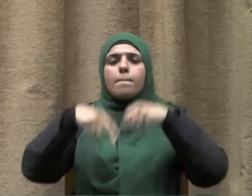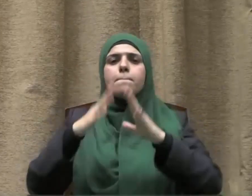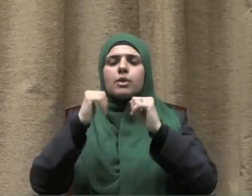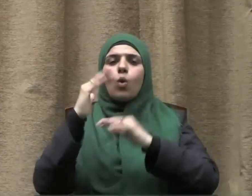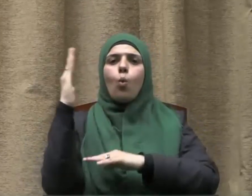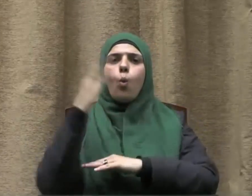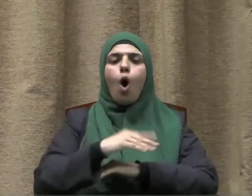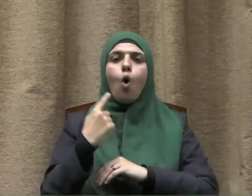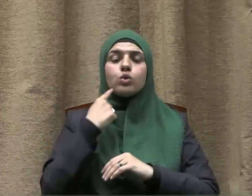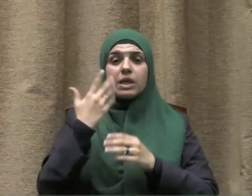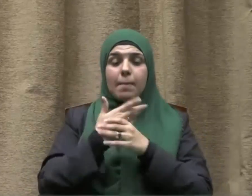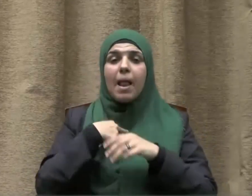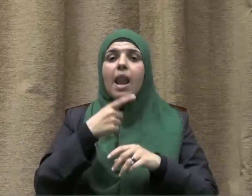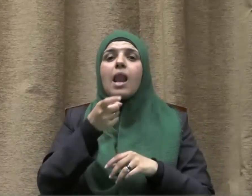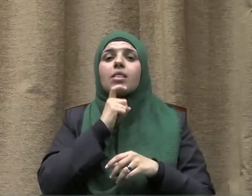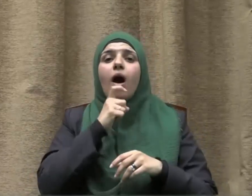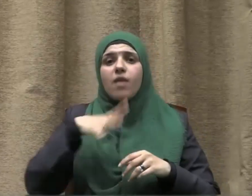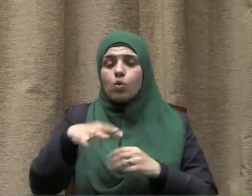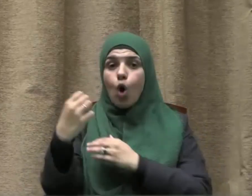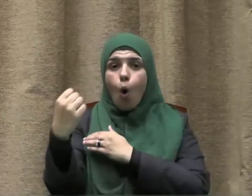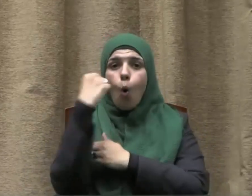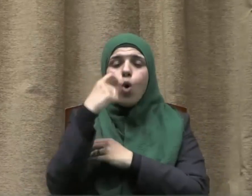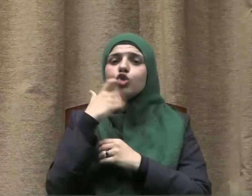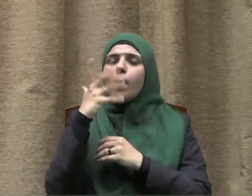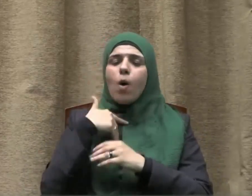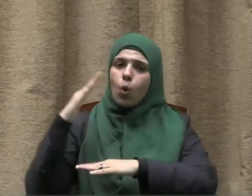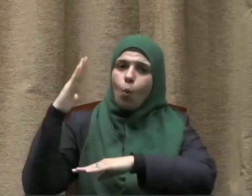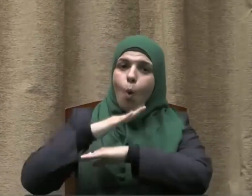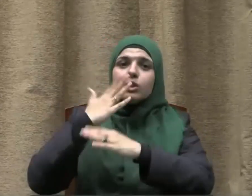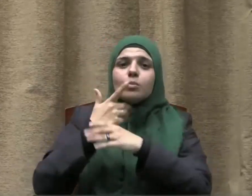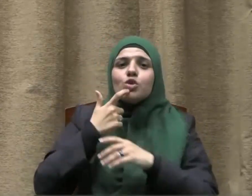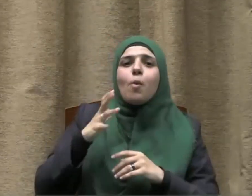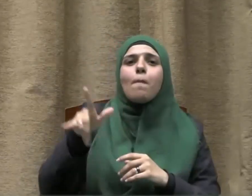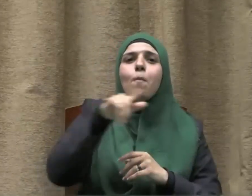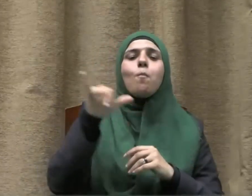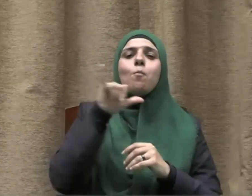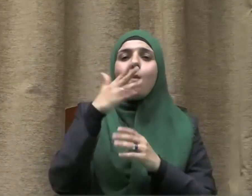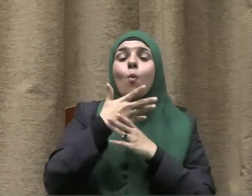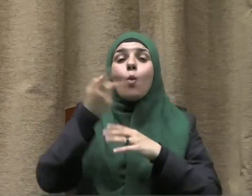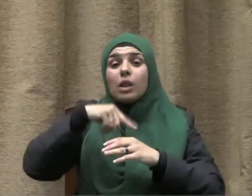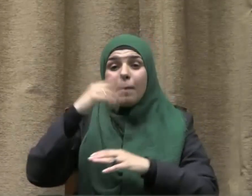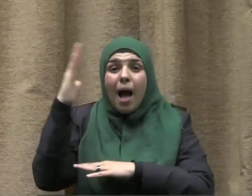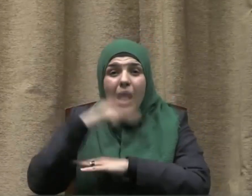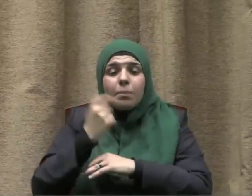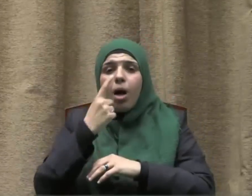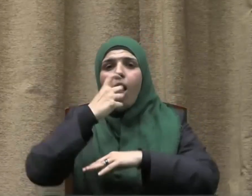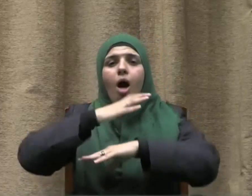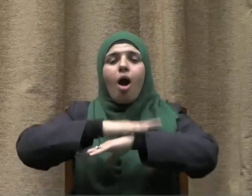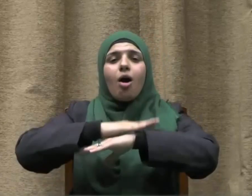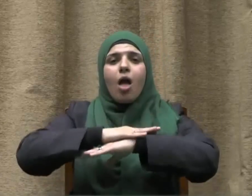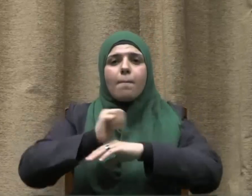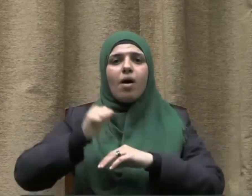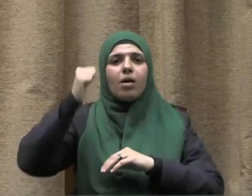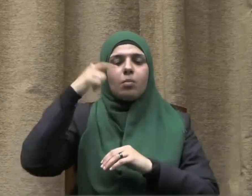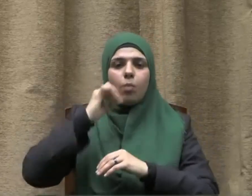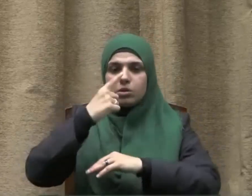وإضعاف لعناصر قوتها وهدم للقيم النبيلة والأخلاق